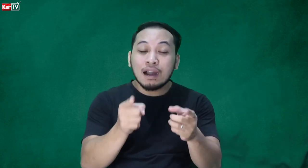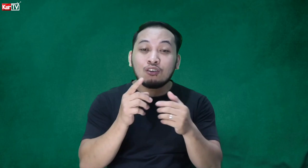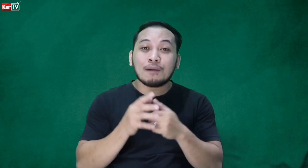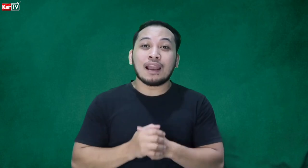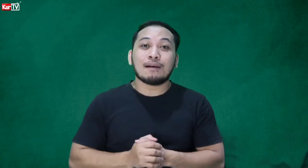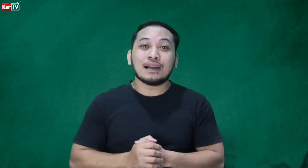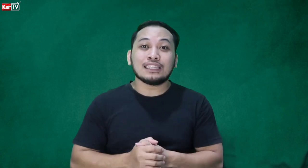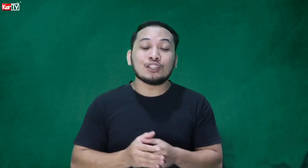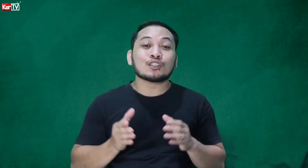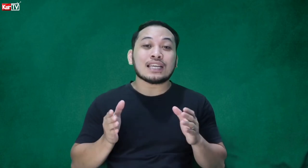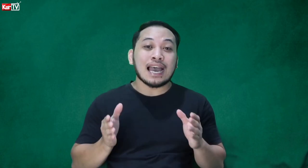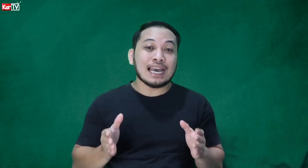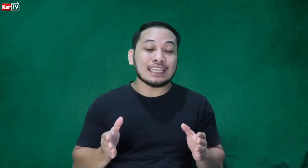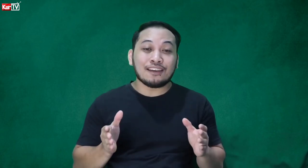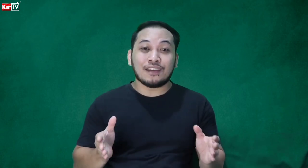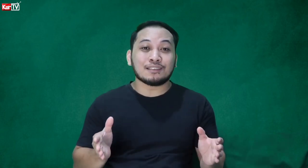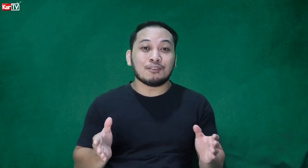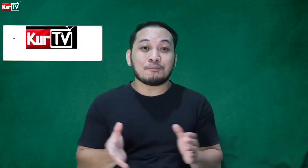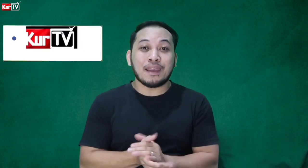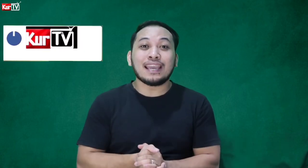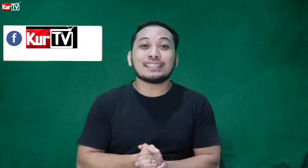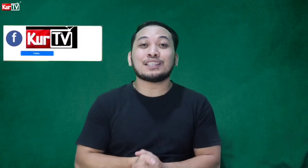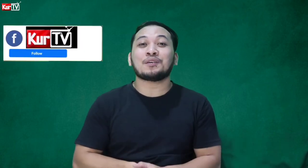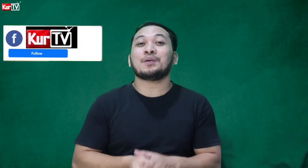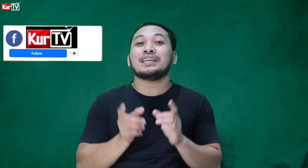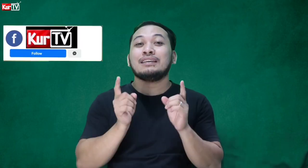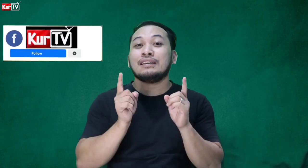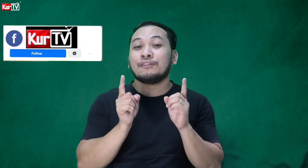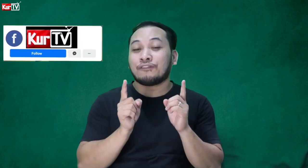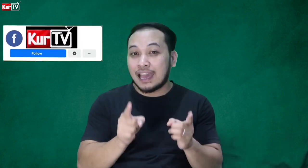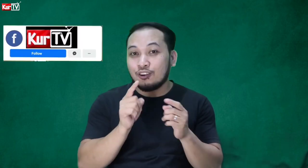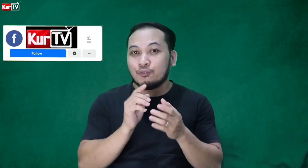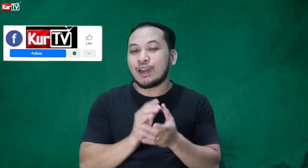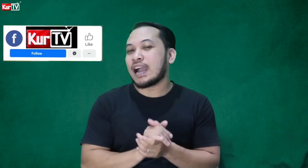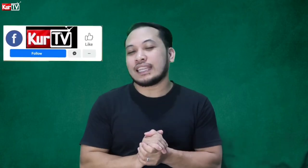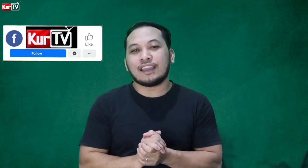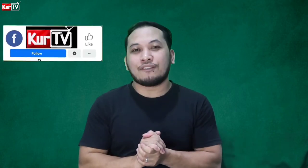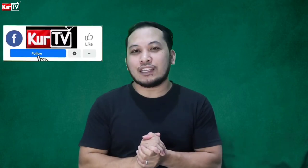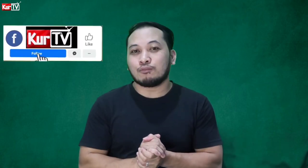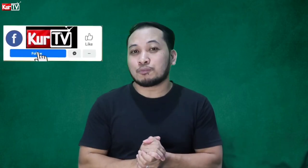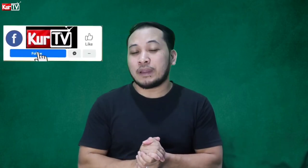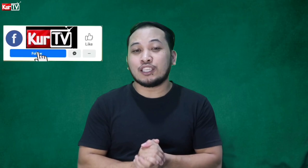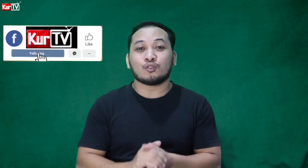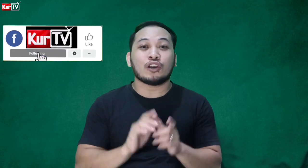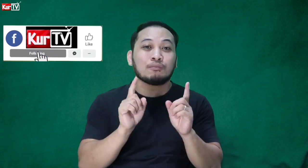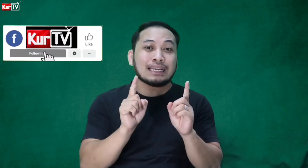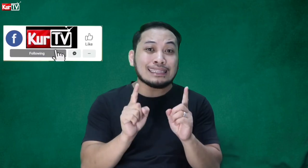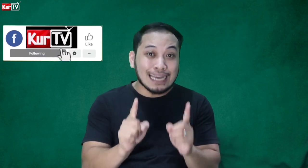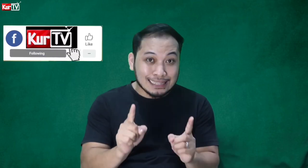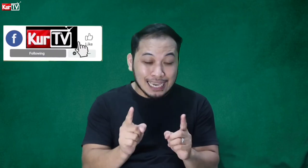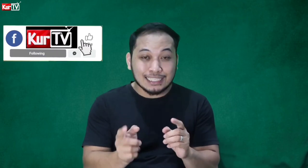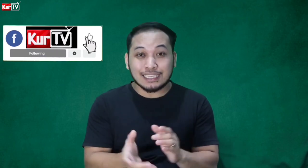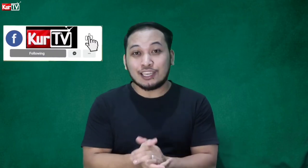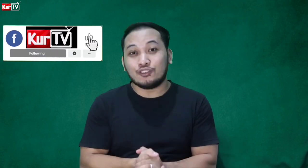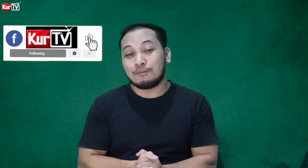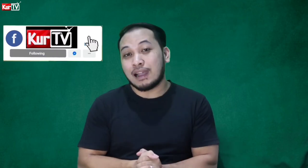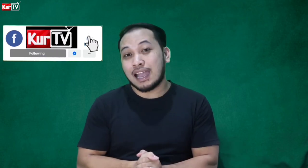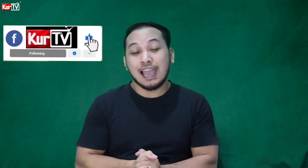bago ka pa lamang dito sa ating Facebook page, nako, i-follow muna ang ating Facebook page kung ito man ay dadaan sa inyong mga